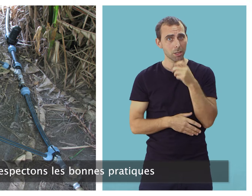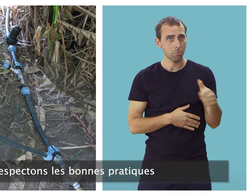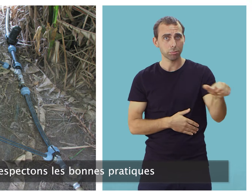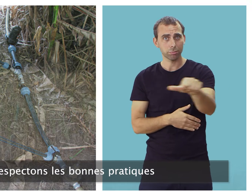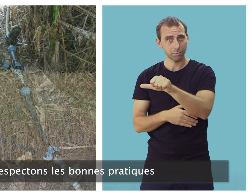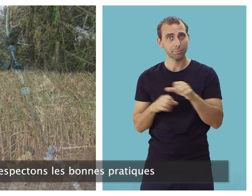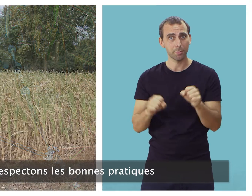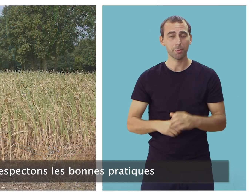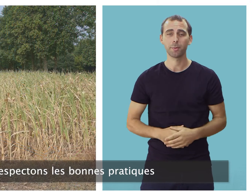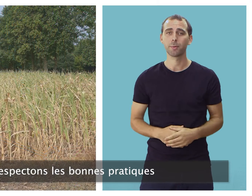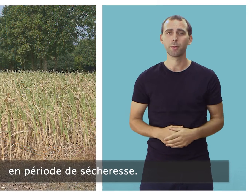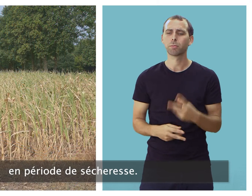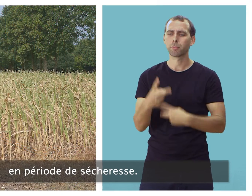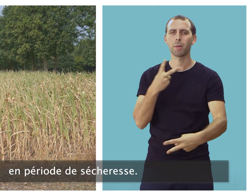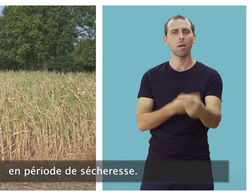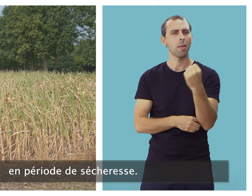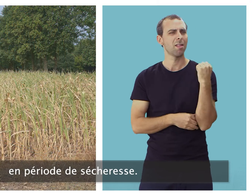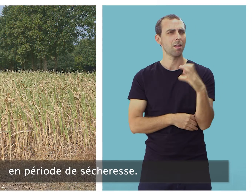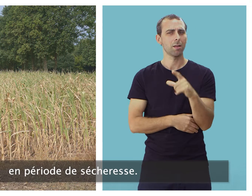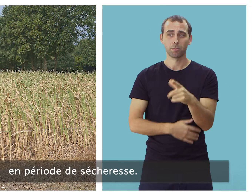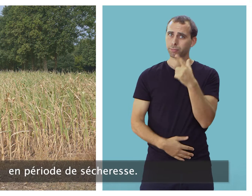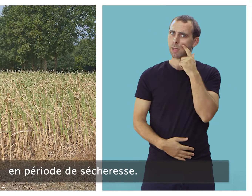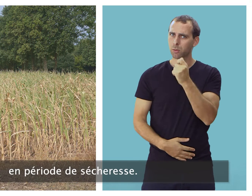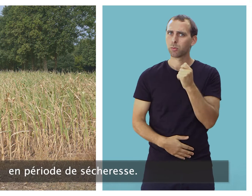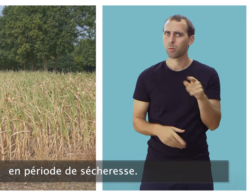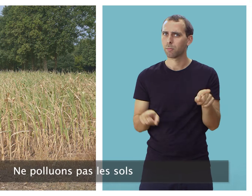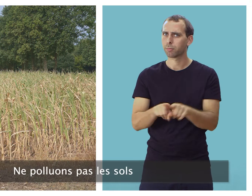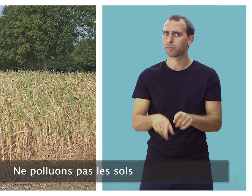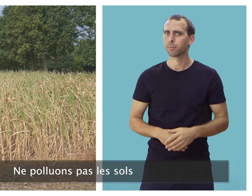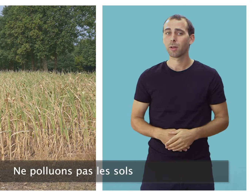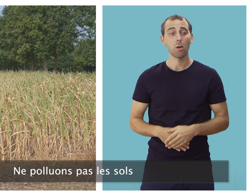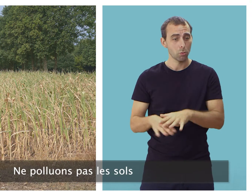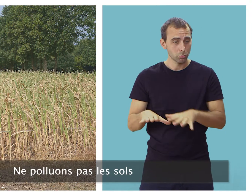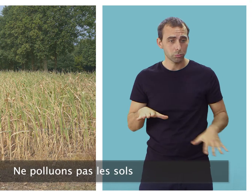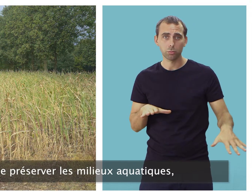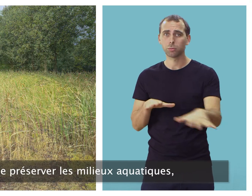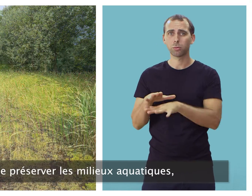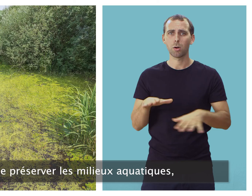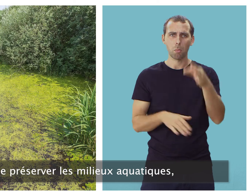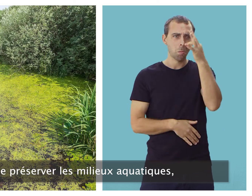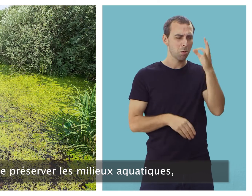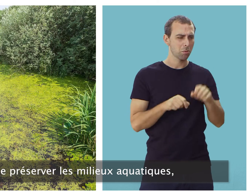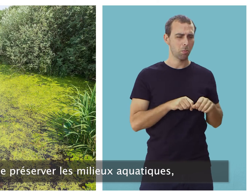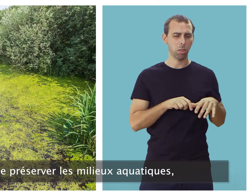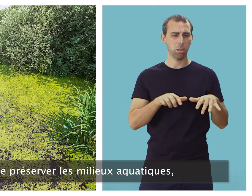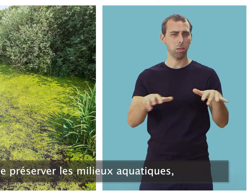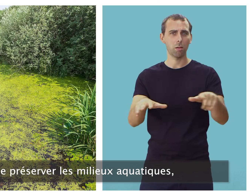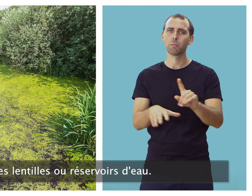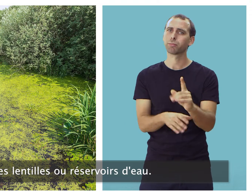Respectons les bonnes pratiques en période de sécheresse. Ne polluons pas les sols afin de préserver les milieux aquatiques, les